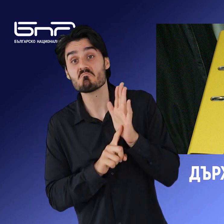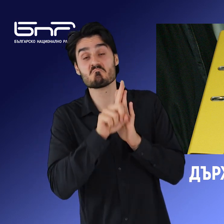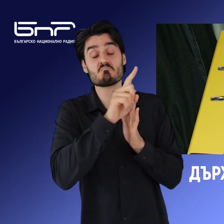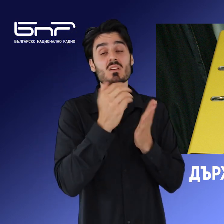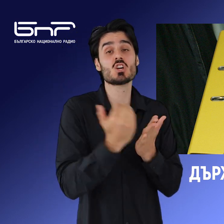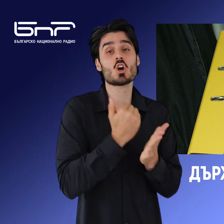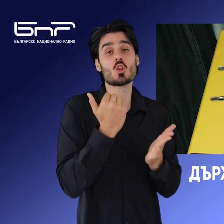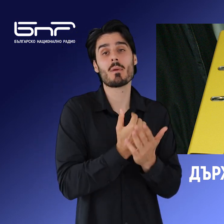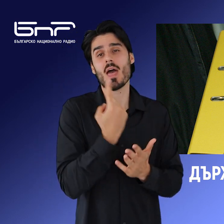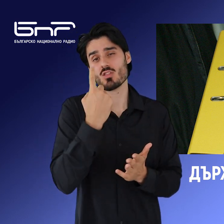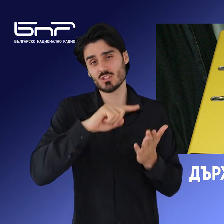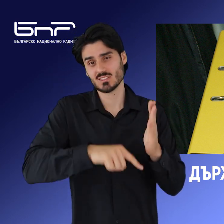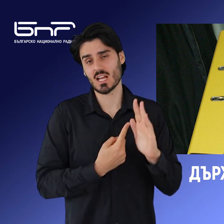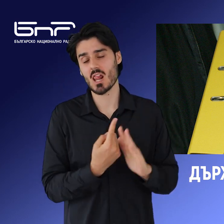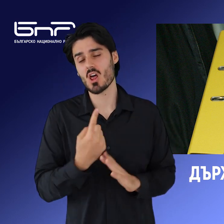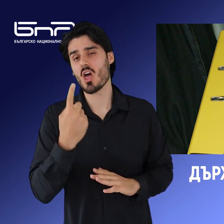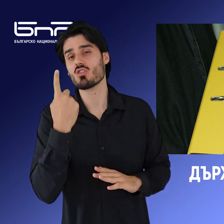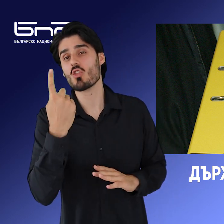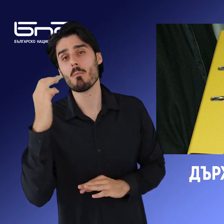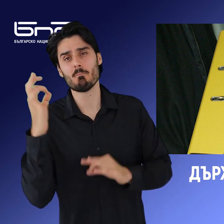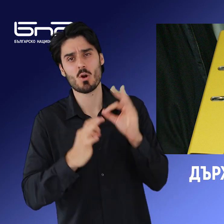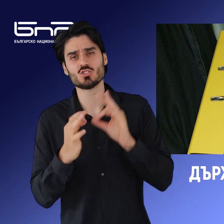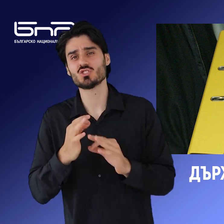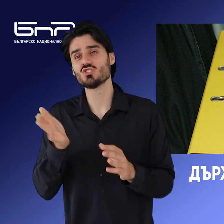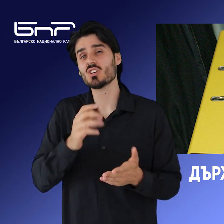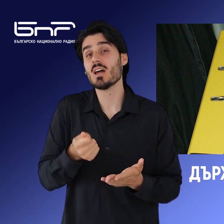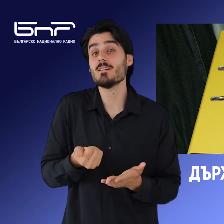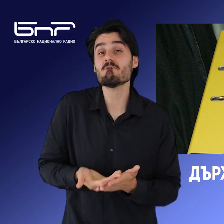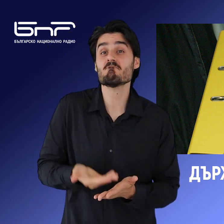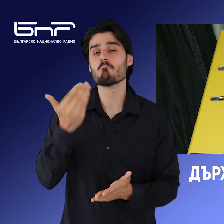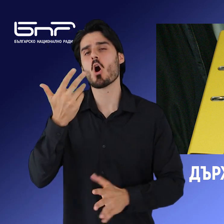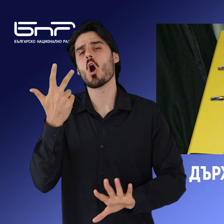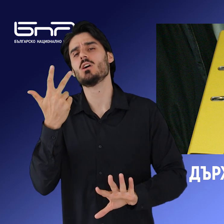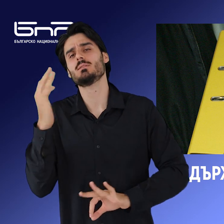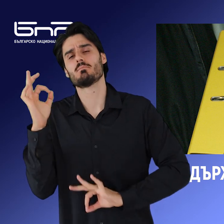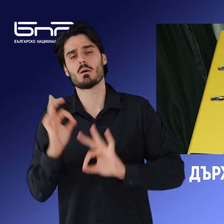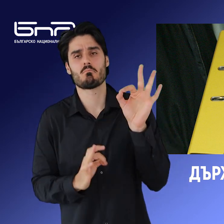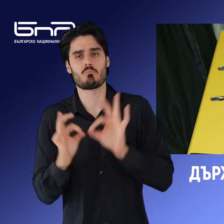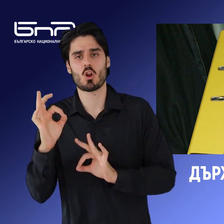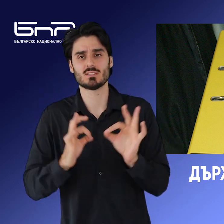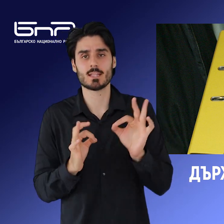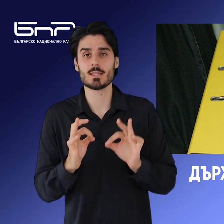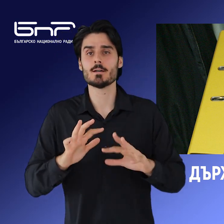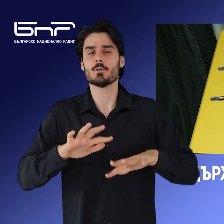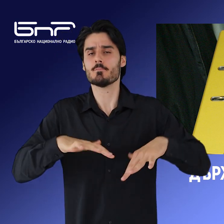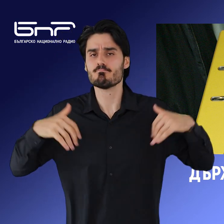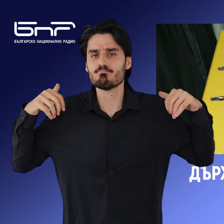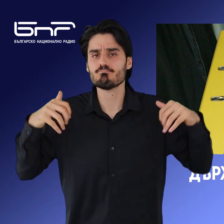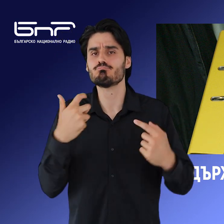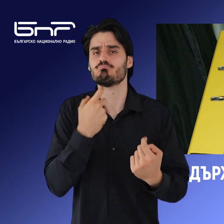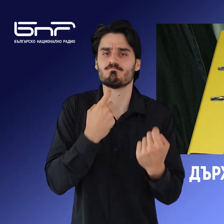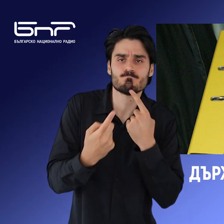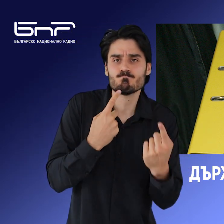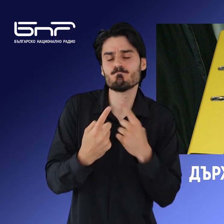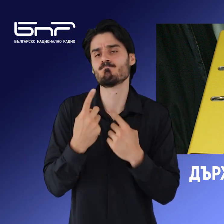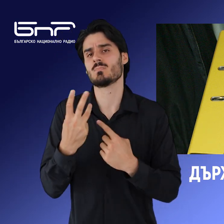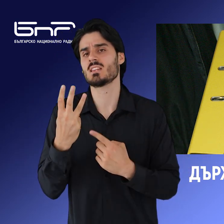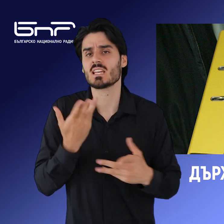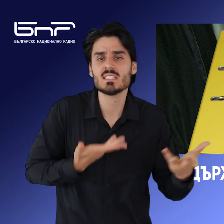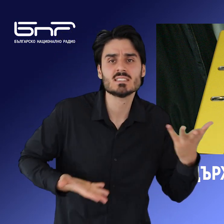1,8%, очакваната годишна инфлация е 8,7% 100%. На заседанието на Националния съвет за тристранно сатърдничество